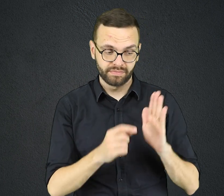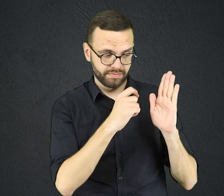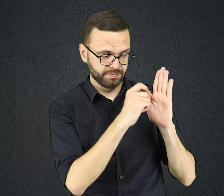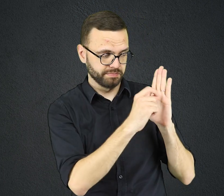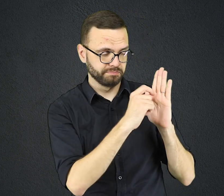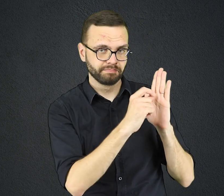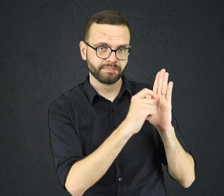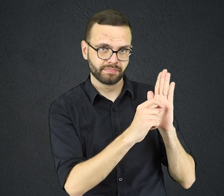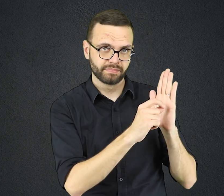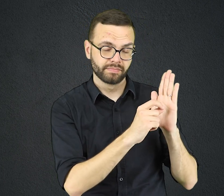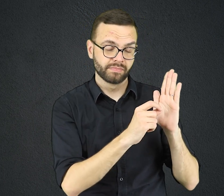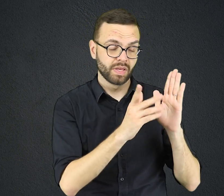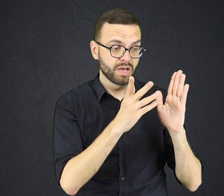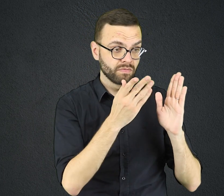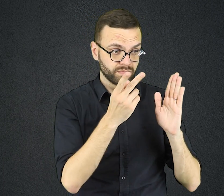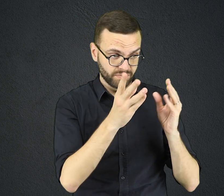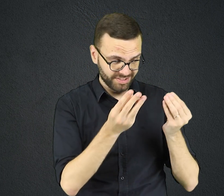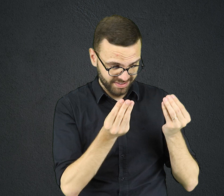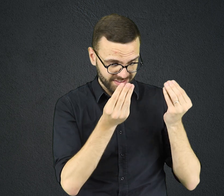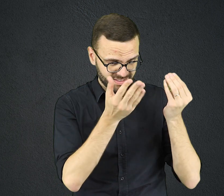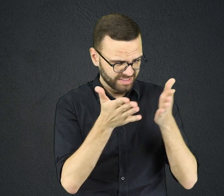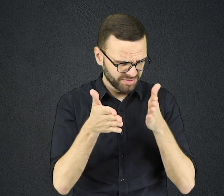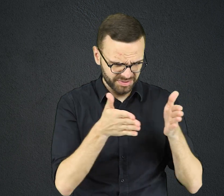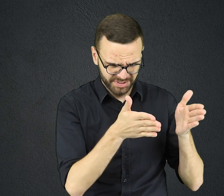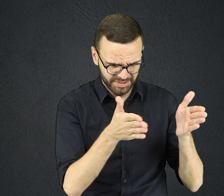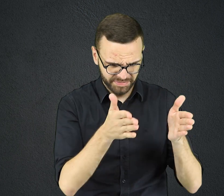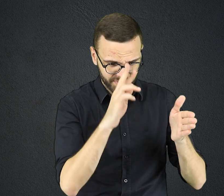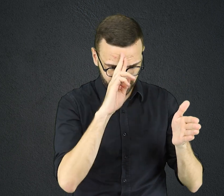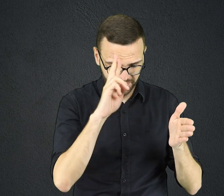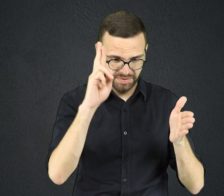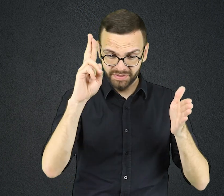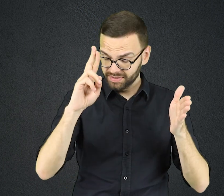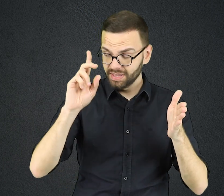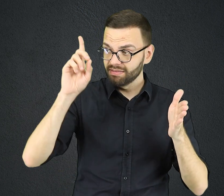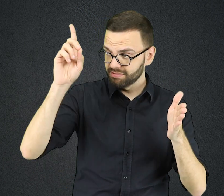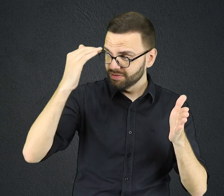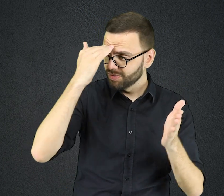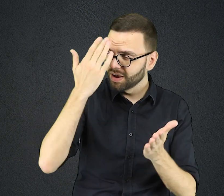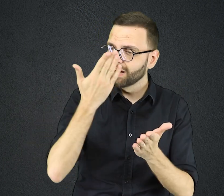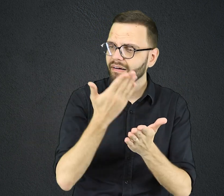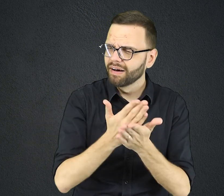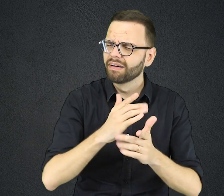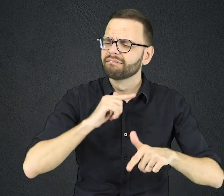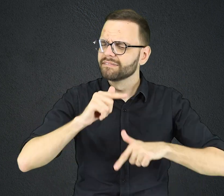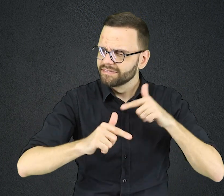Versículo chave. Entregue o seu caminho ao Senhor, confie nele e ele agirá. Salmo